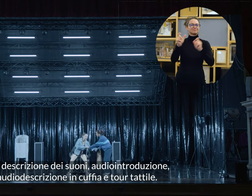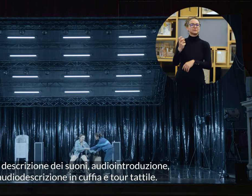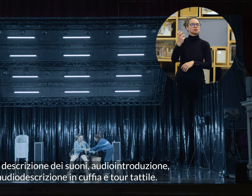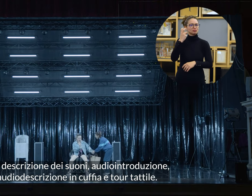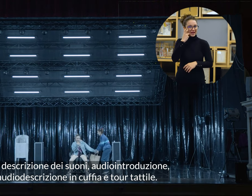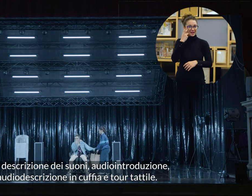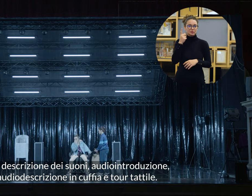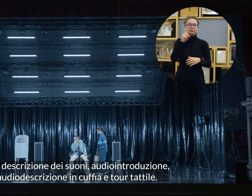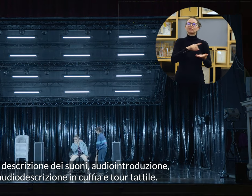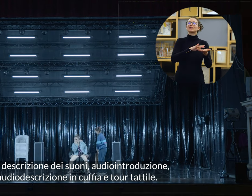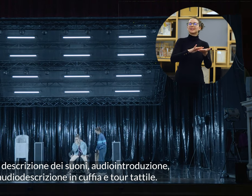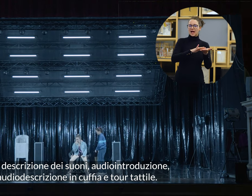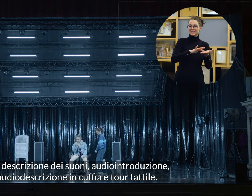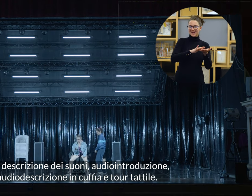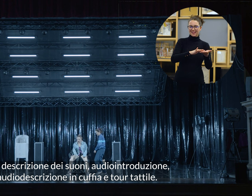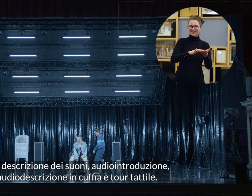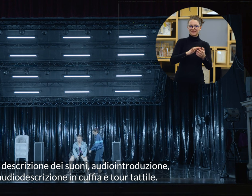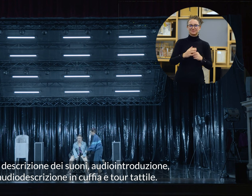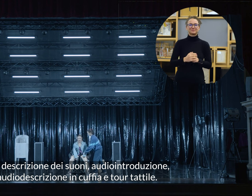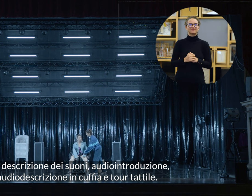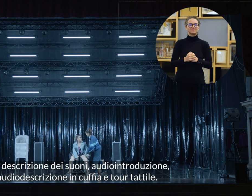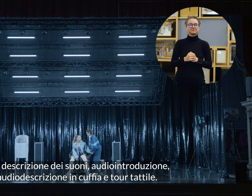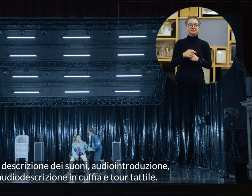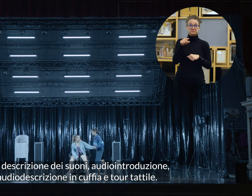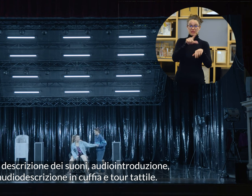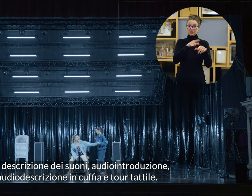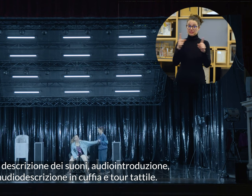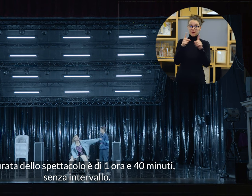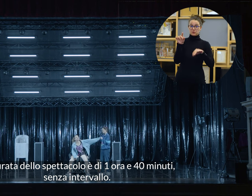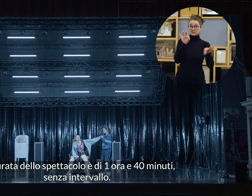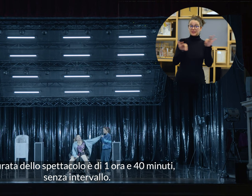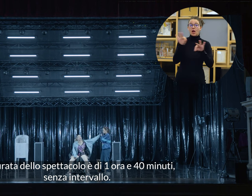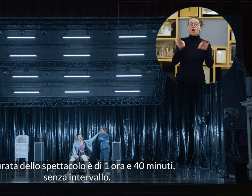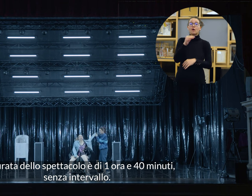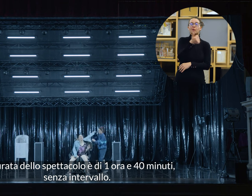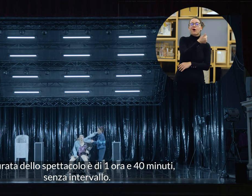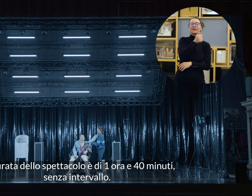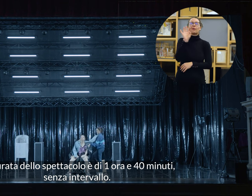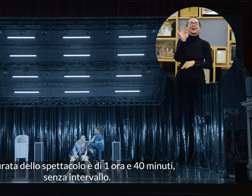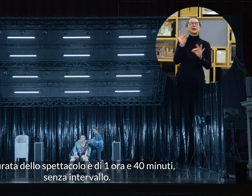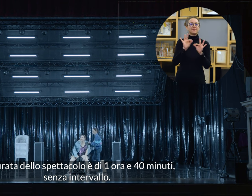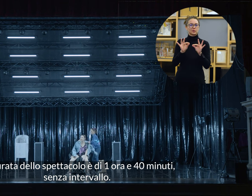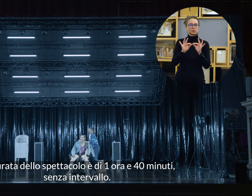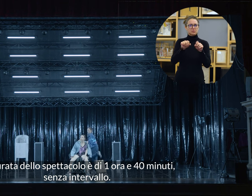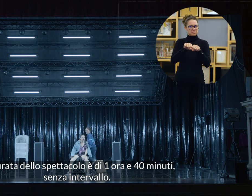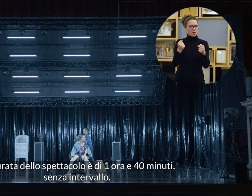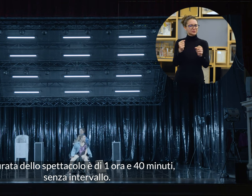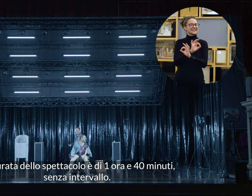introduzione, audiodescrizione in cuffia e tour tattile. La durata dello spettacolo è di un'ora e 40